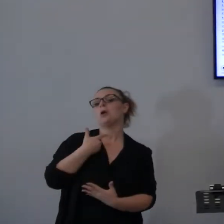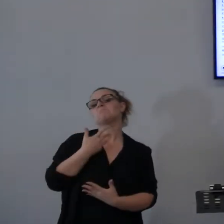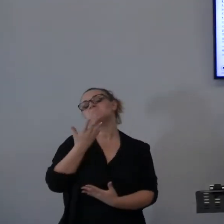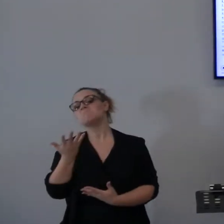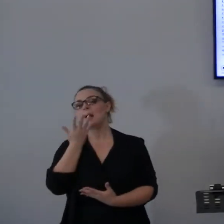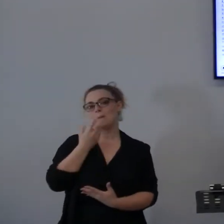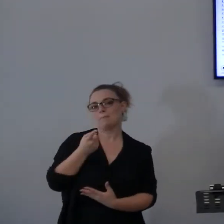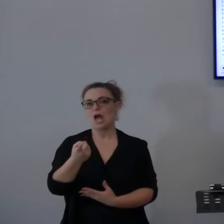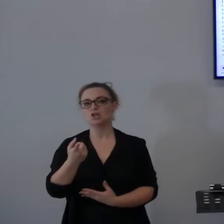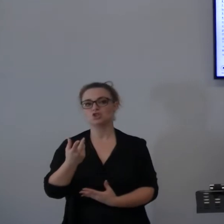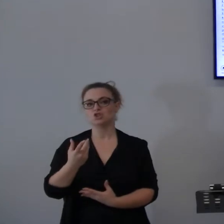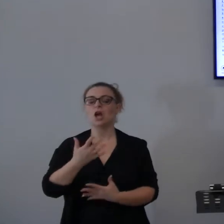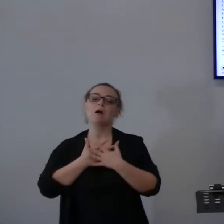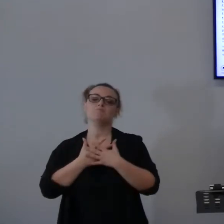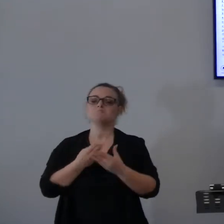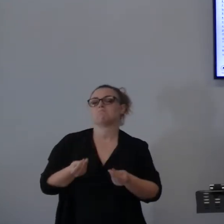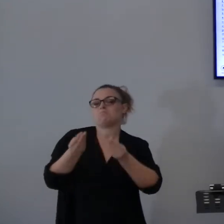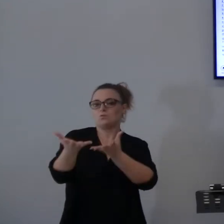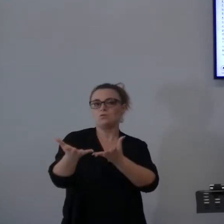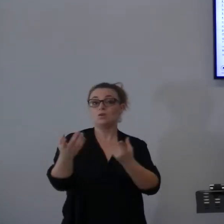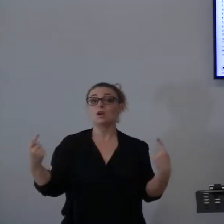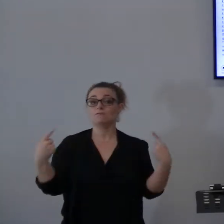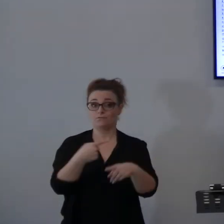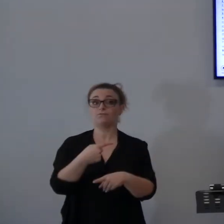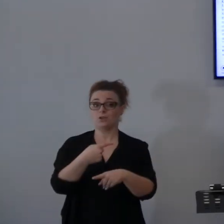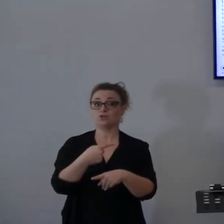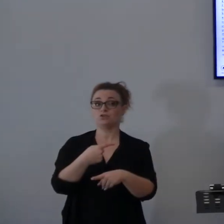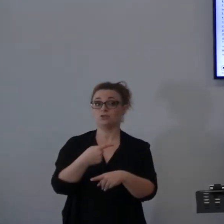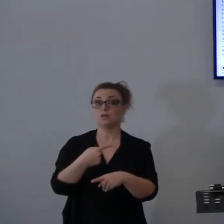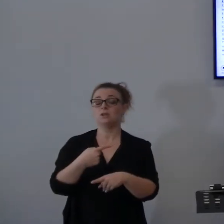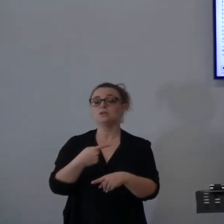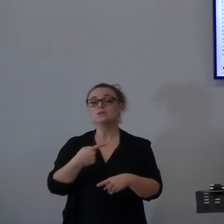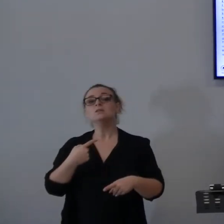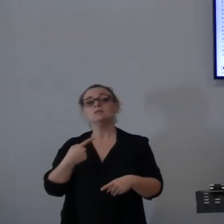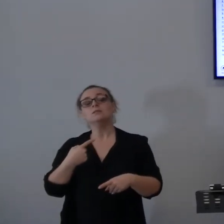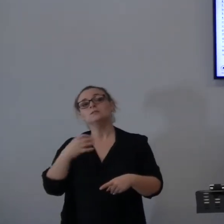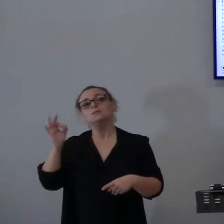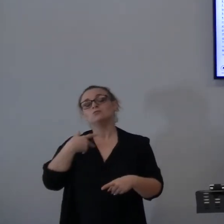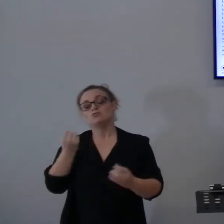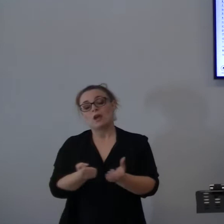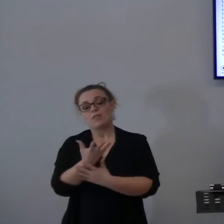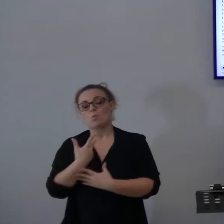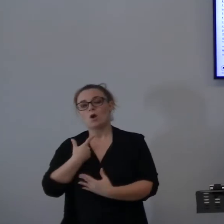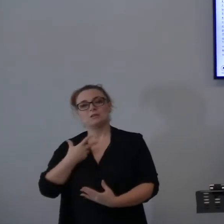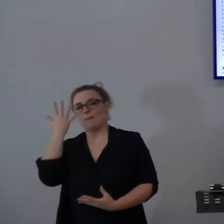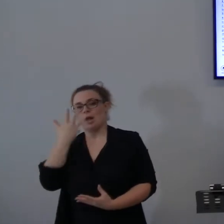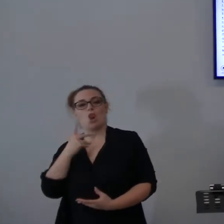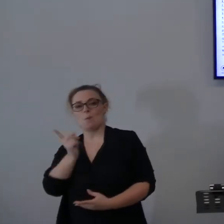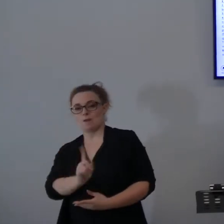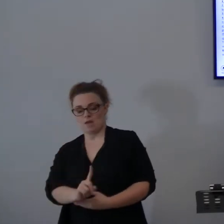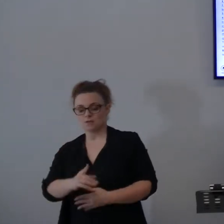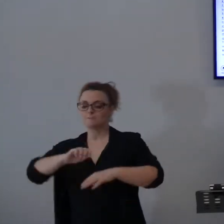ma siamo pronti a legarci al dito un torto per tanto tempo. Faccio una domanda.